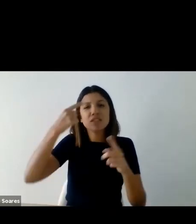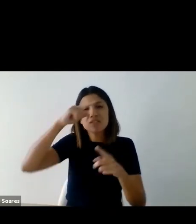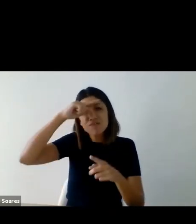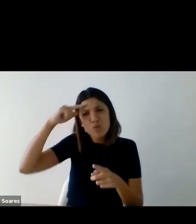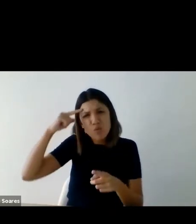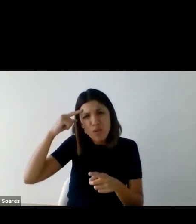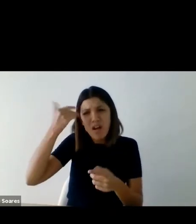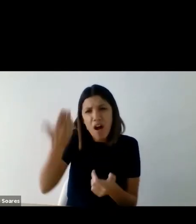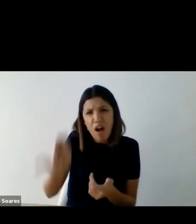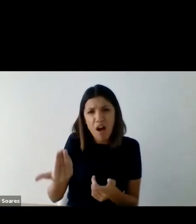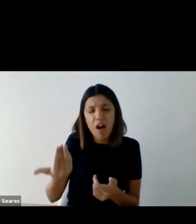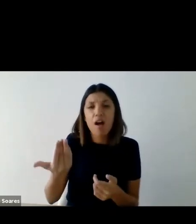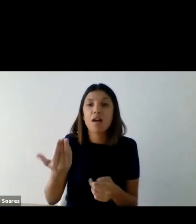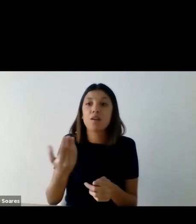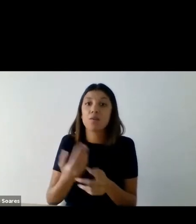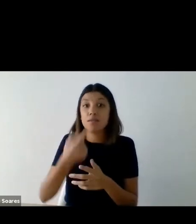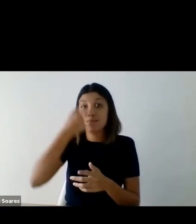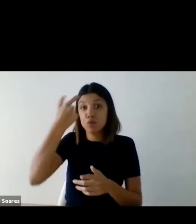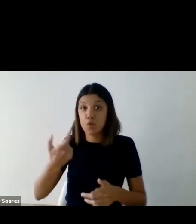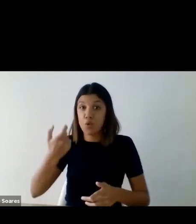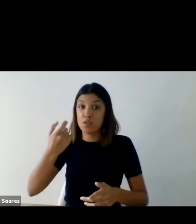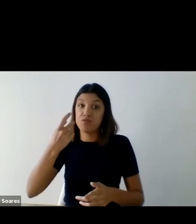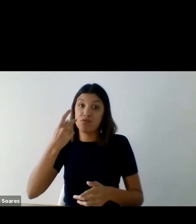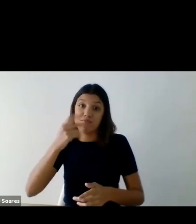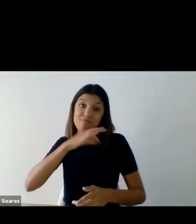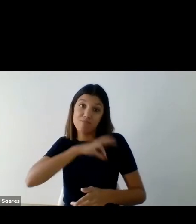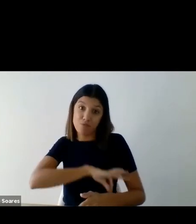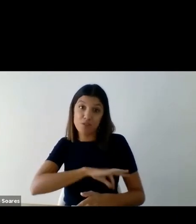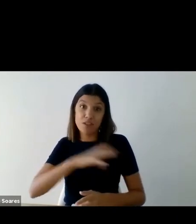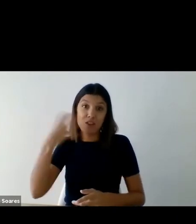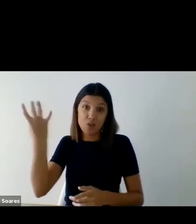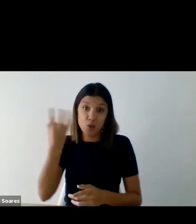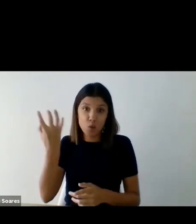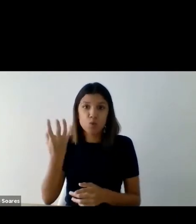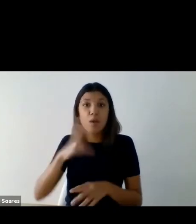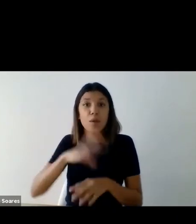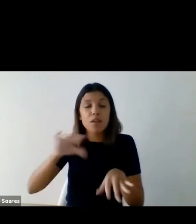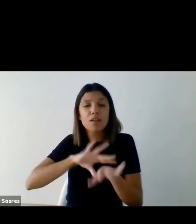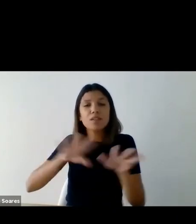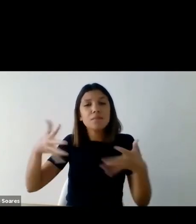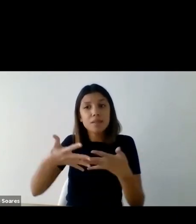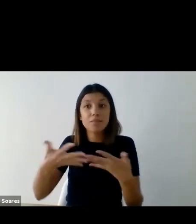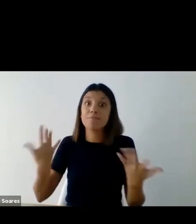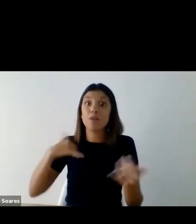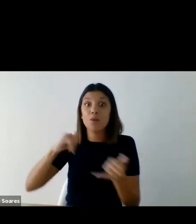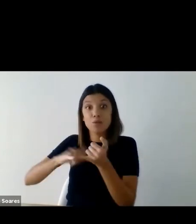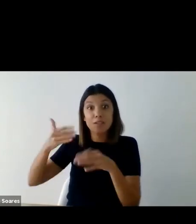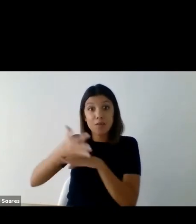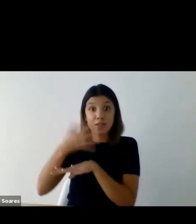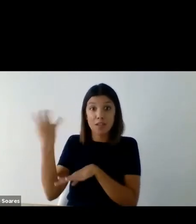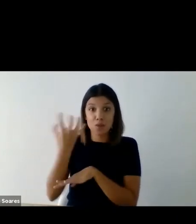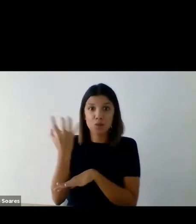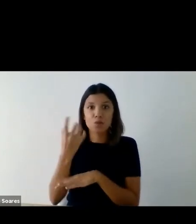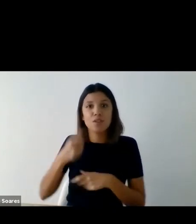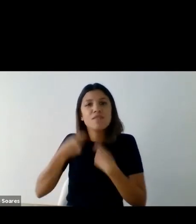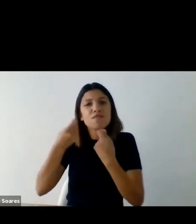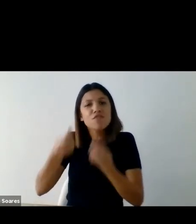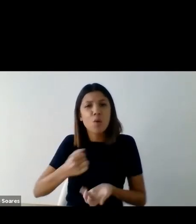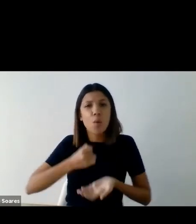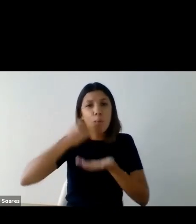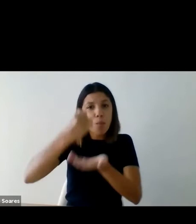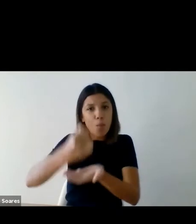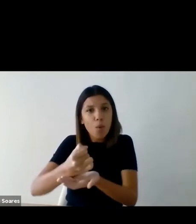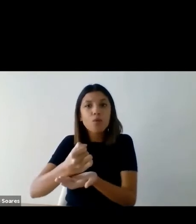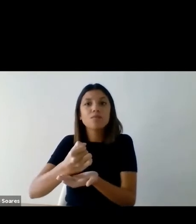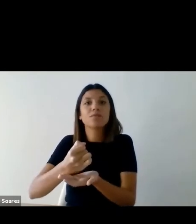vividas pelos profissionais do setor devido à pandemia, Acesso Cultura investiu em bolsas para assistirem às